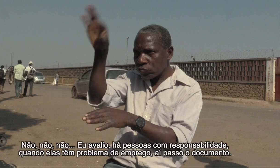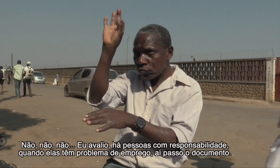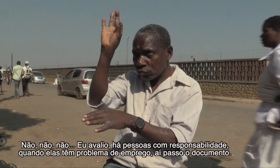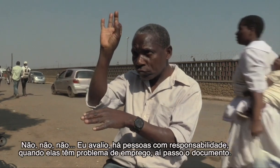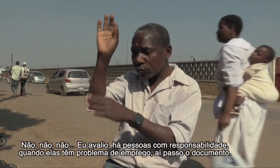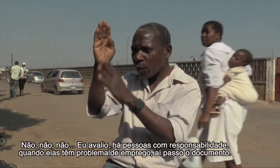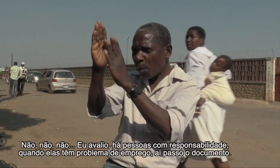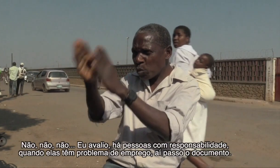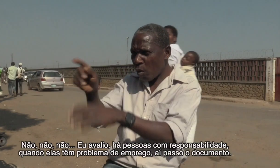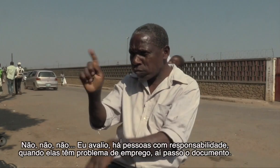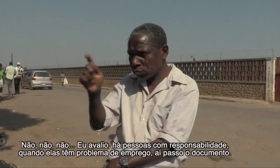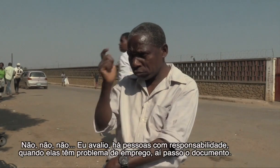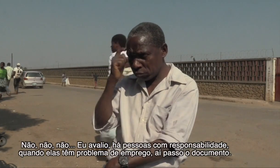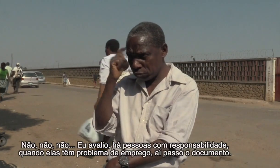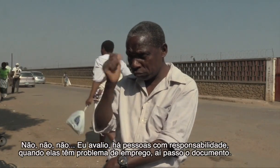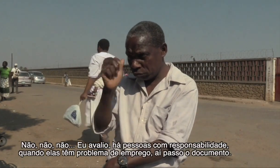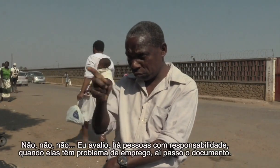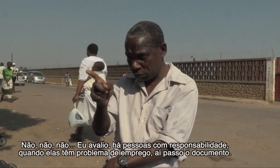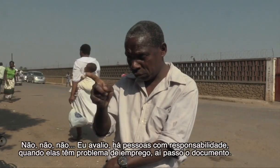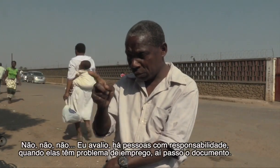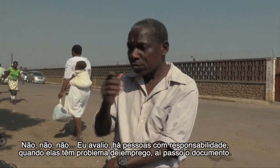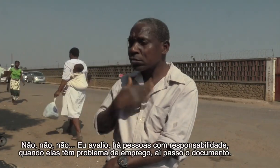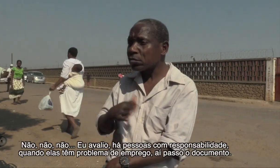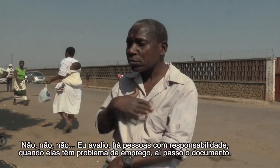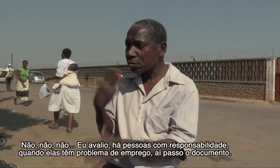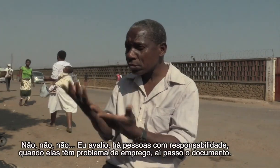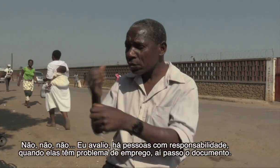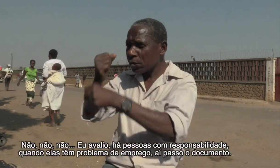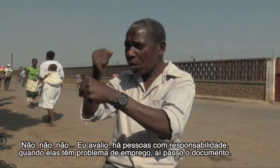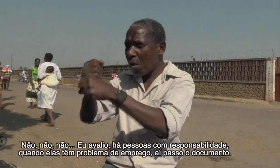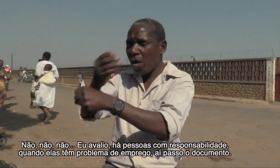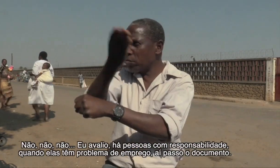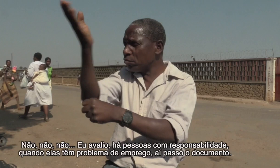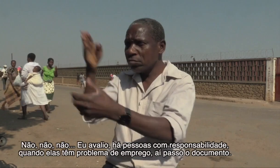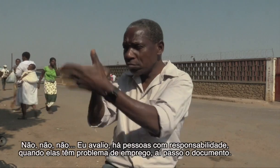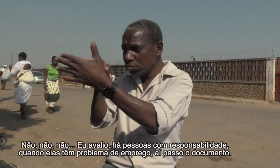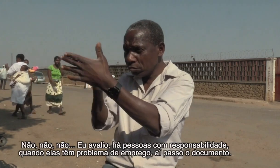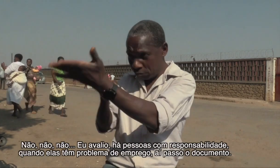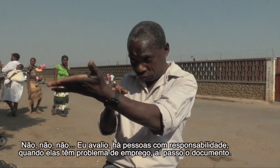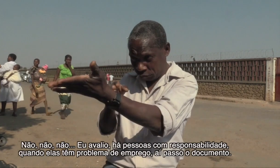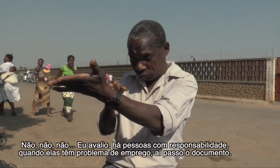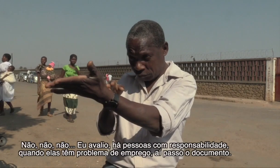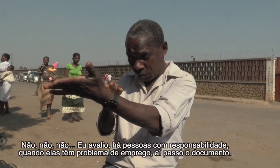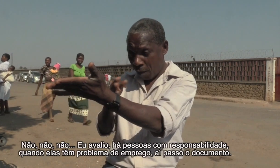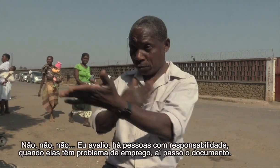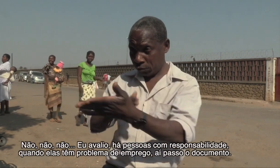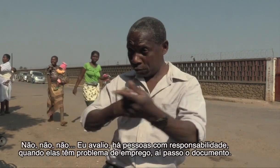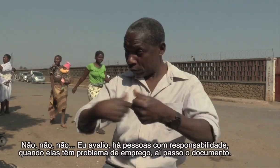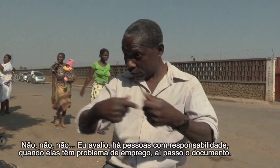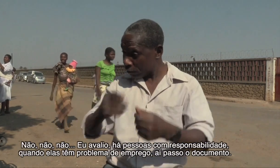Algumas pessoas selecionadas. Eu sabia dizer que a pessoa tem um pouco de responsabilidade. Por exemplo, eu posso ver que tem dificuldade em